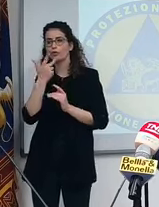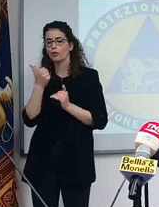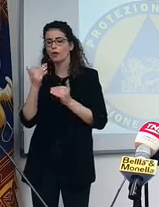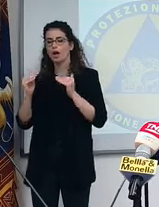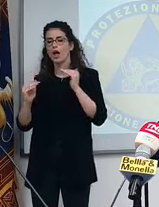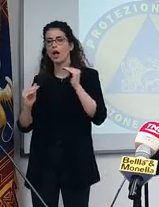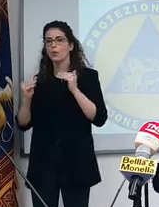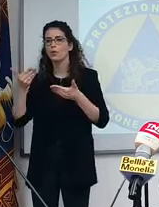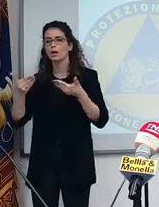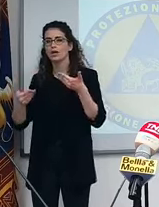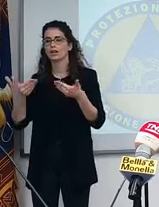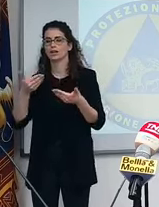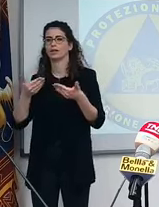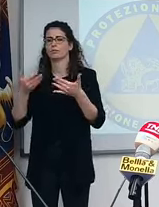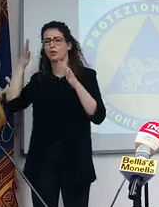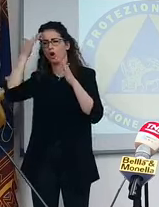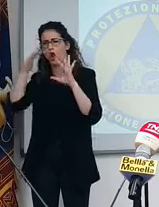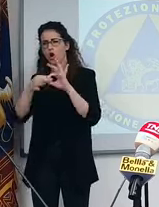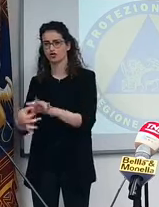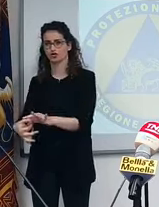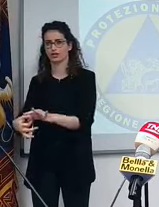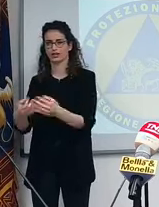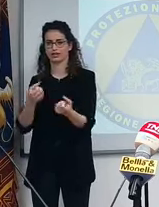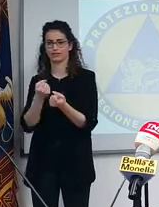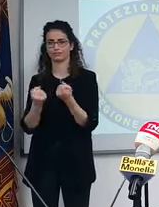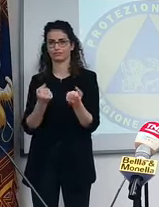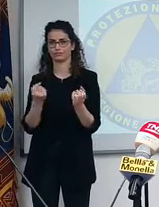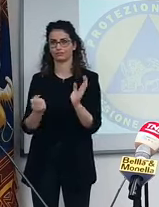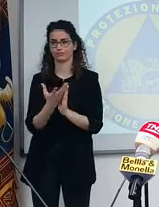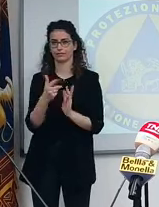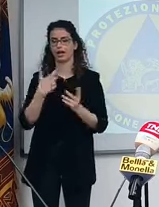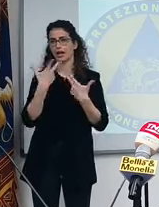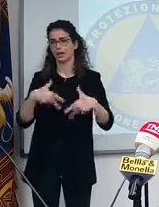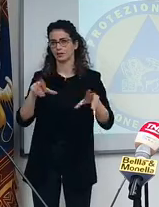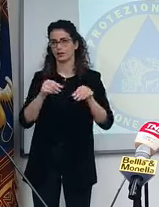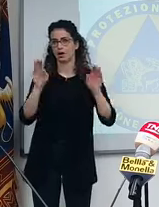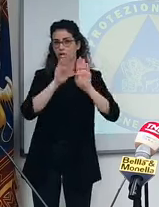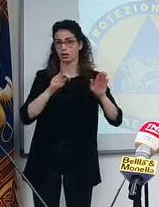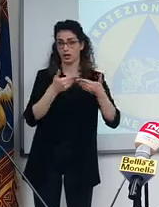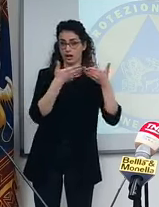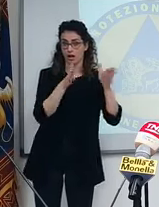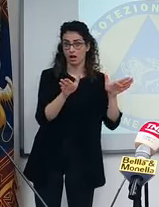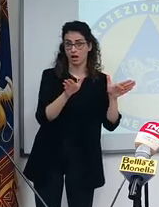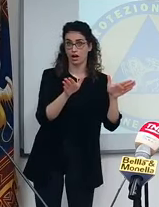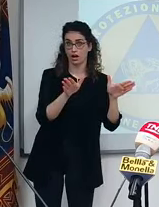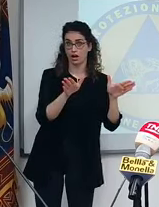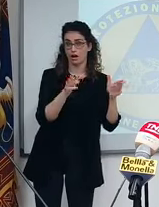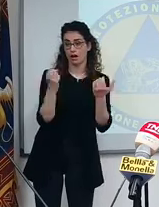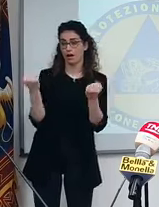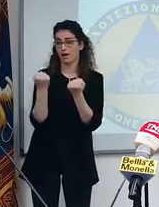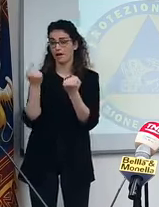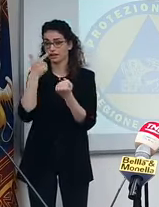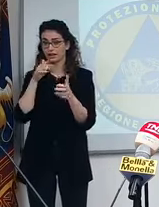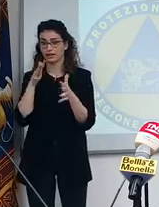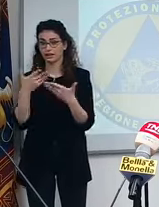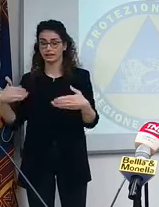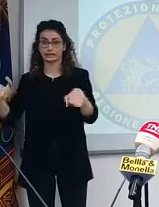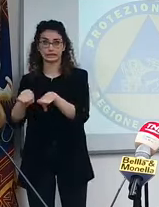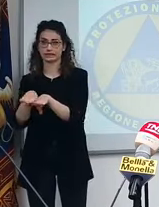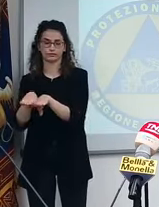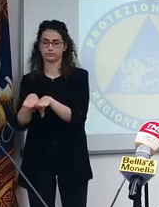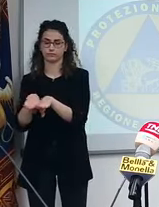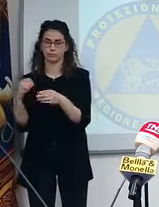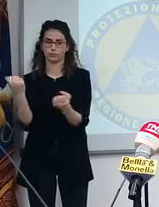e una logica in quello che sta accadendo. Perché, ripeto, non puoi aprire un teatro e pensare che altre attività simili restino chiuse.